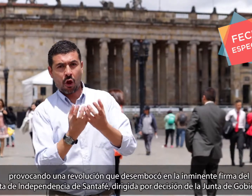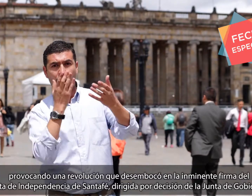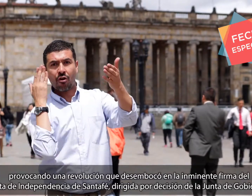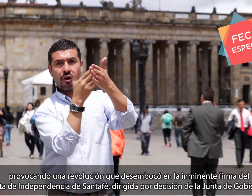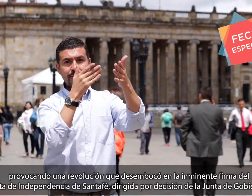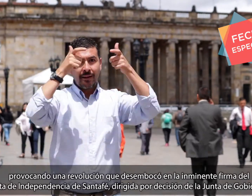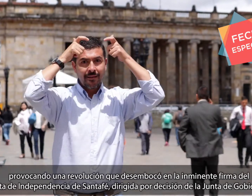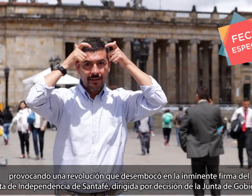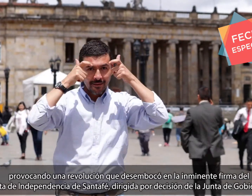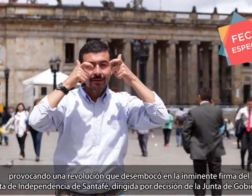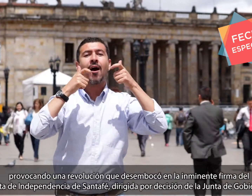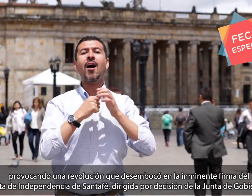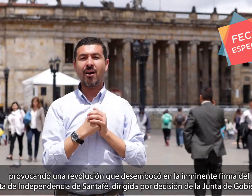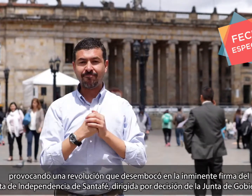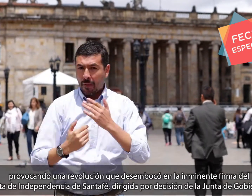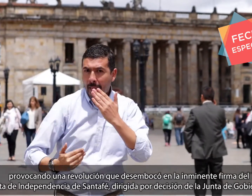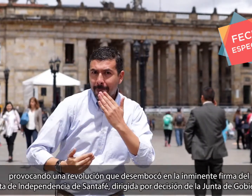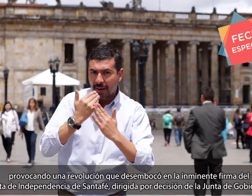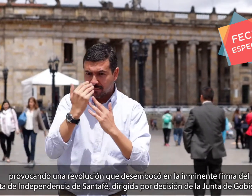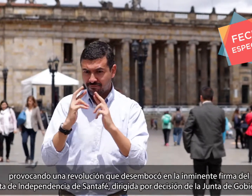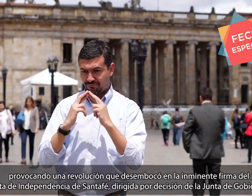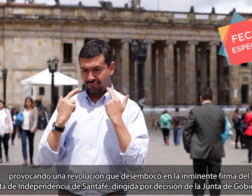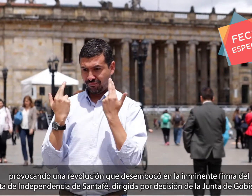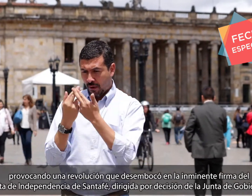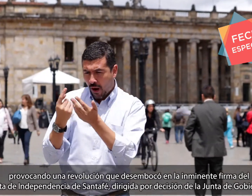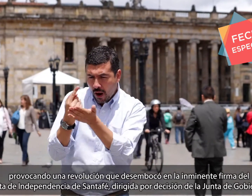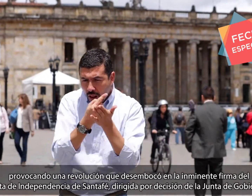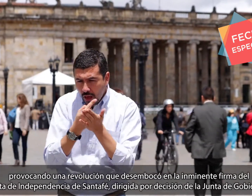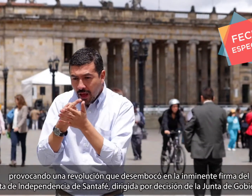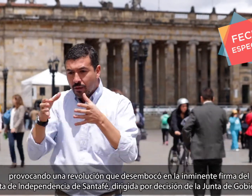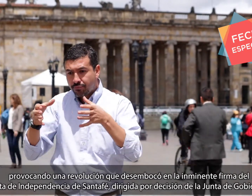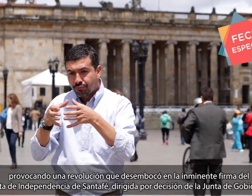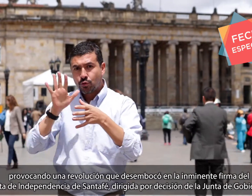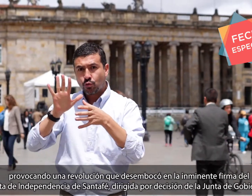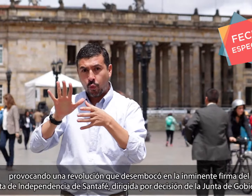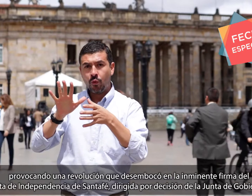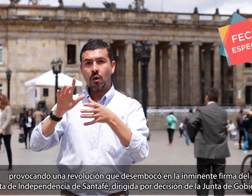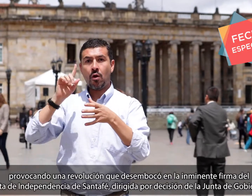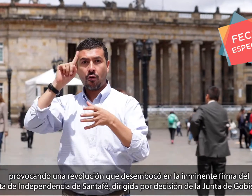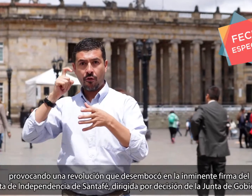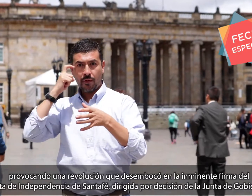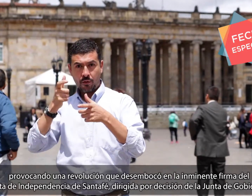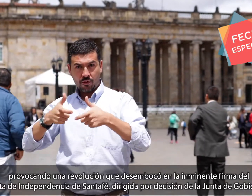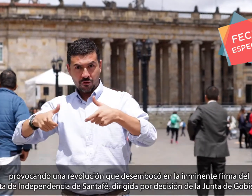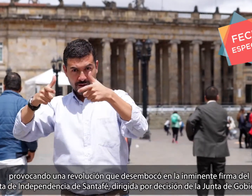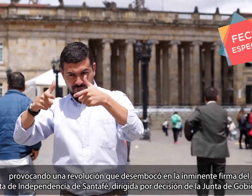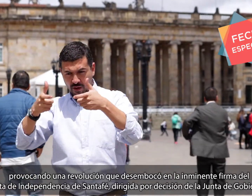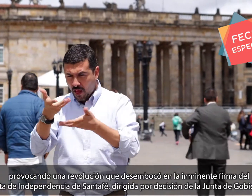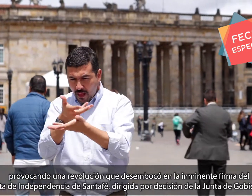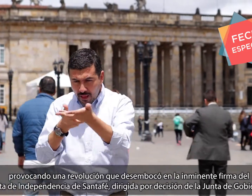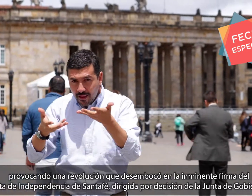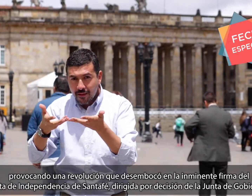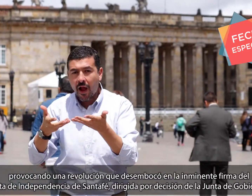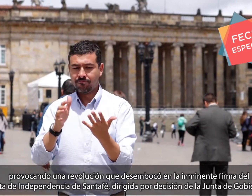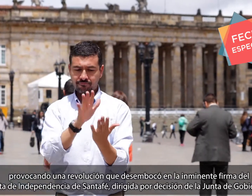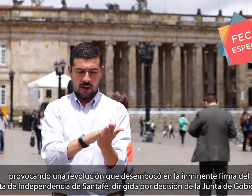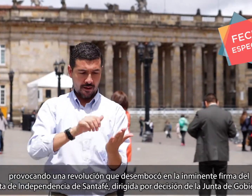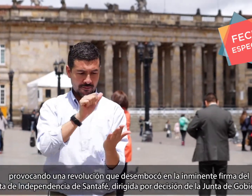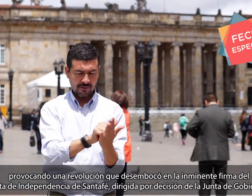Provocando una revolución que desembocó en la inminente firma del Acta de Independencia de Santa Fe, dirigida por decisión de la Junta de